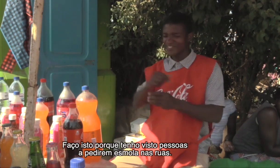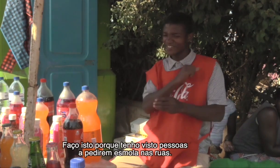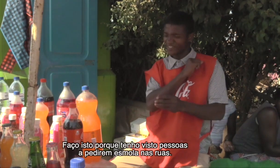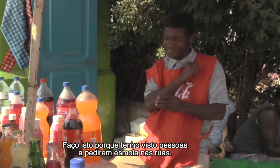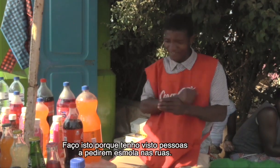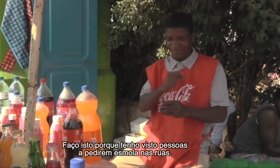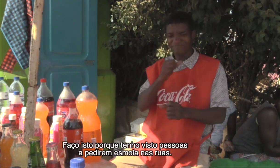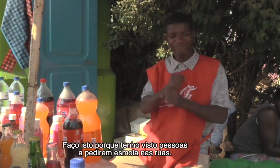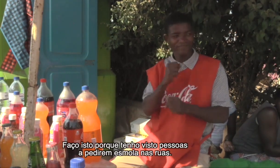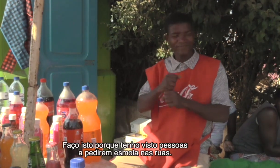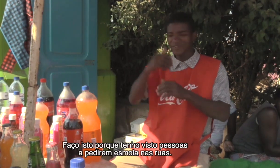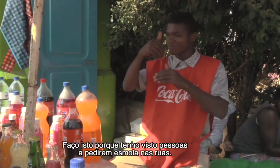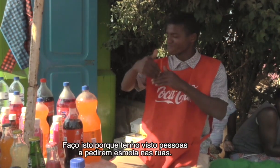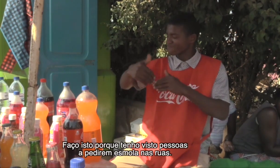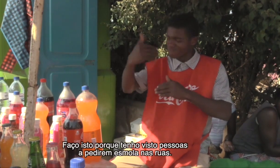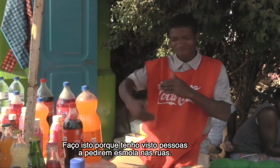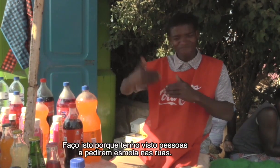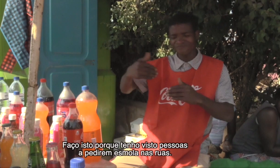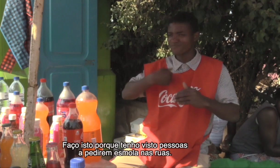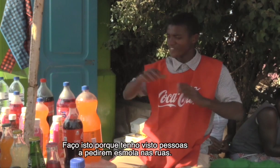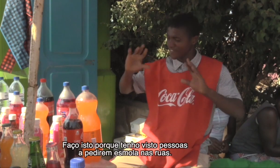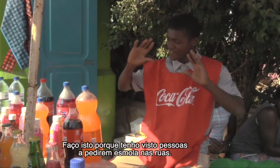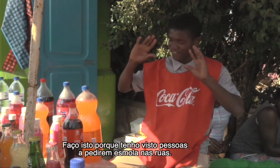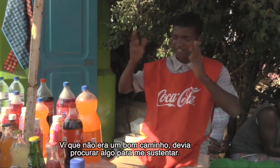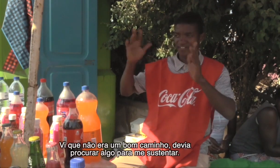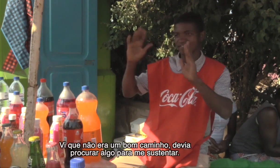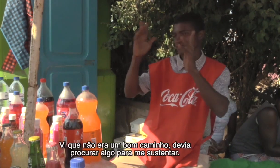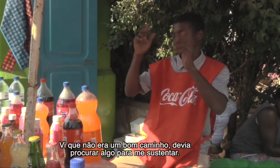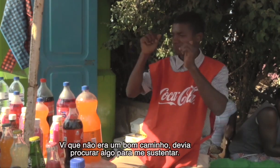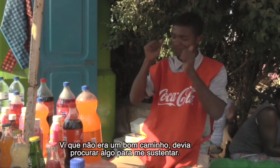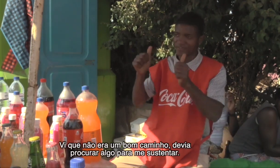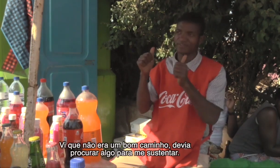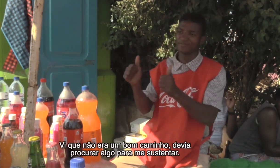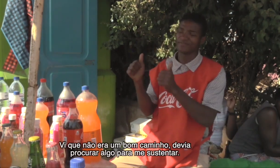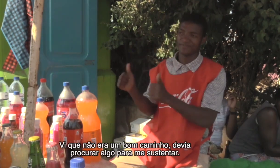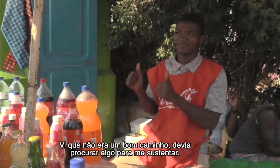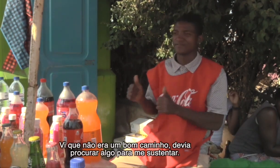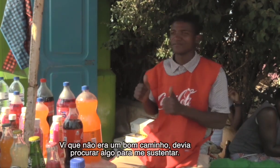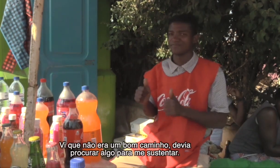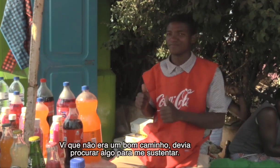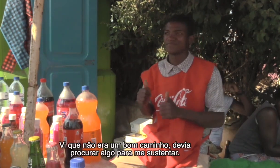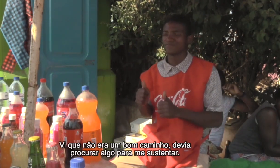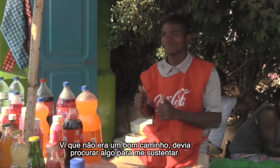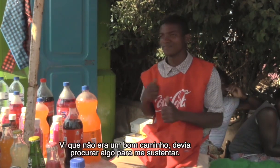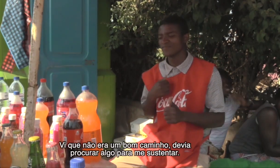a fazer medicidade na estrada. Eu pensei que esta não é boa vida. Tenho que ter alguma coisa que possa me sustentar.